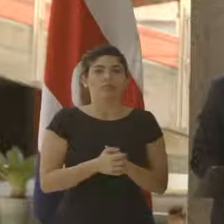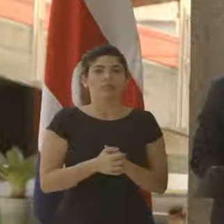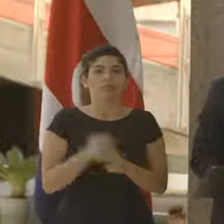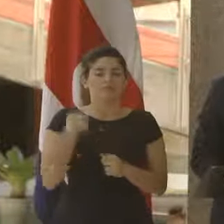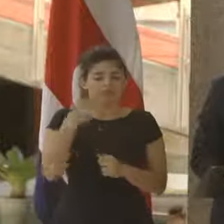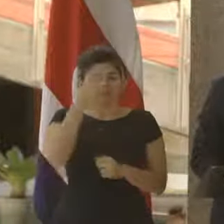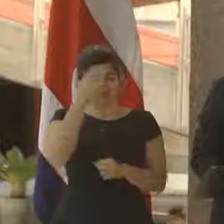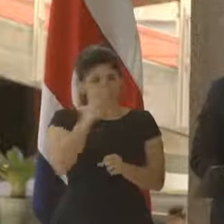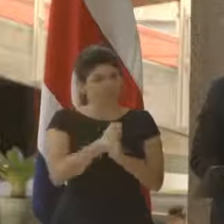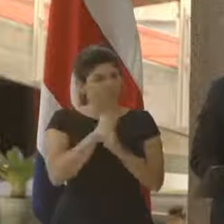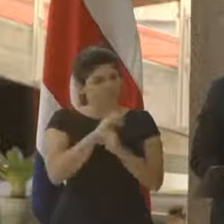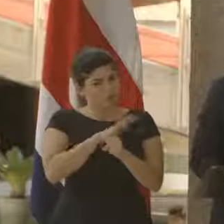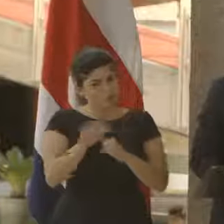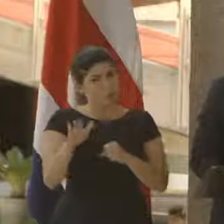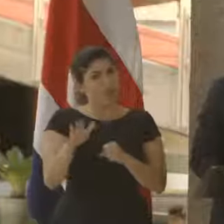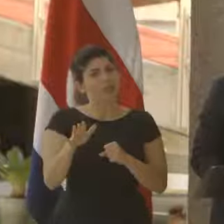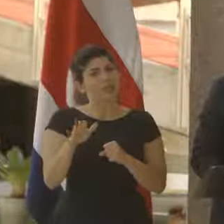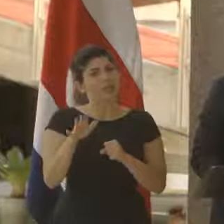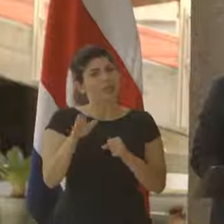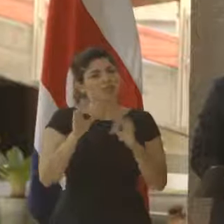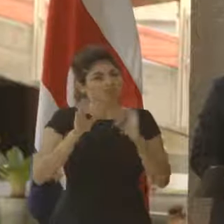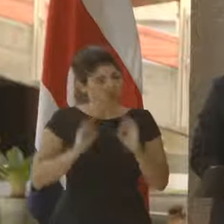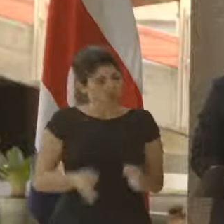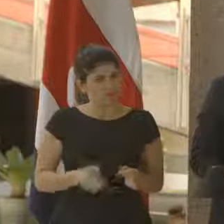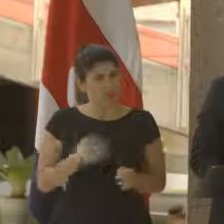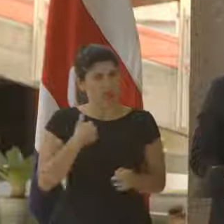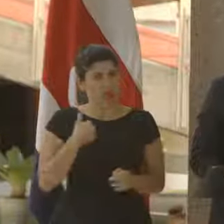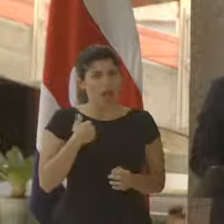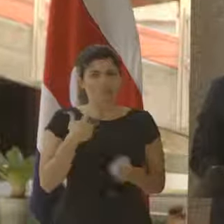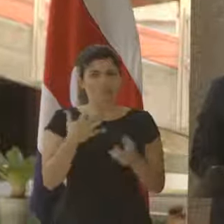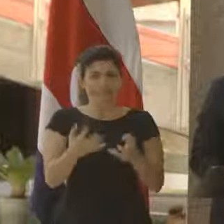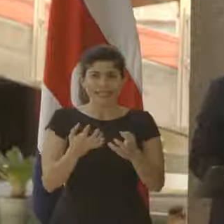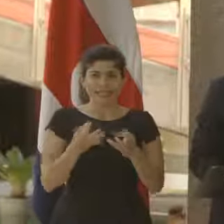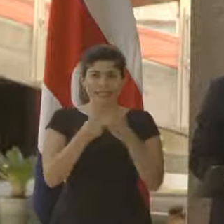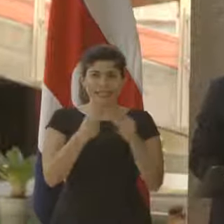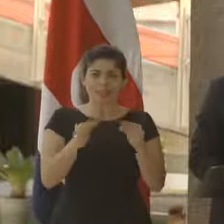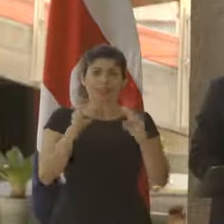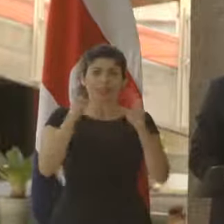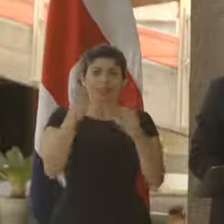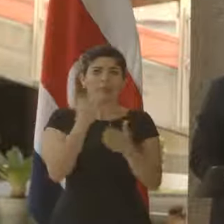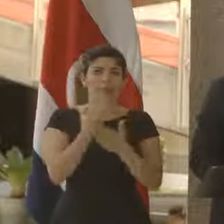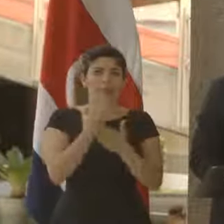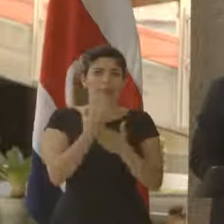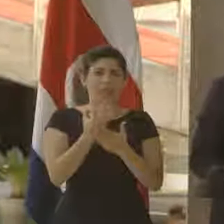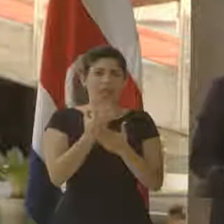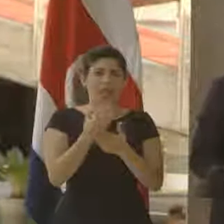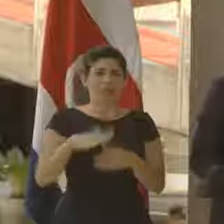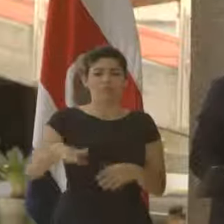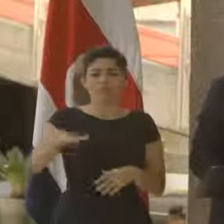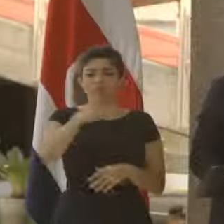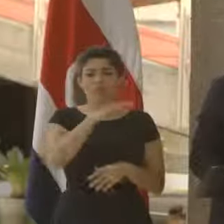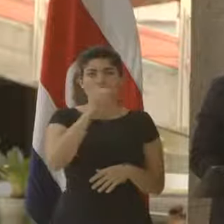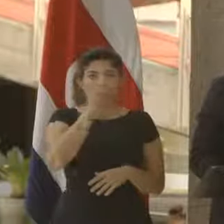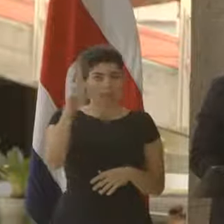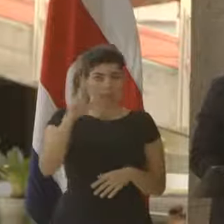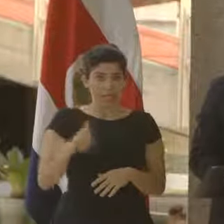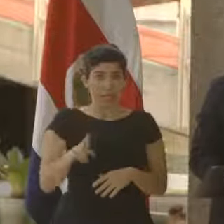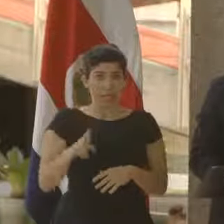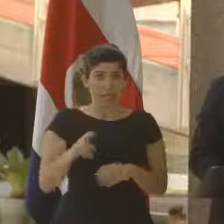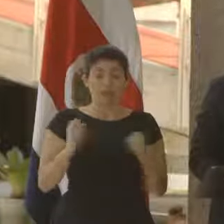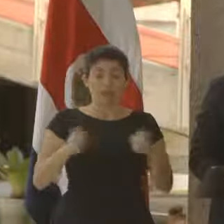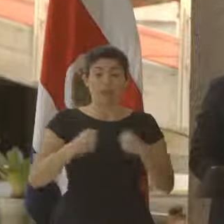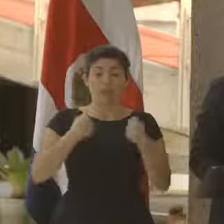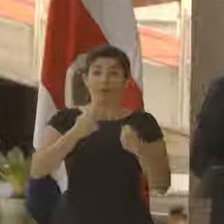convicción absoluta y determinación para resolver la situación fiscal en Costa Rica. El poder